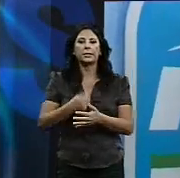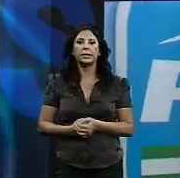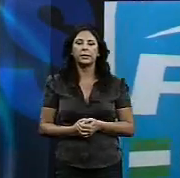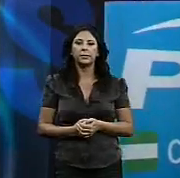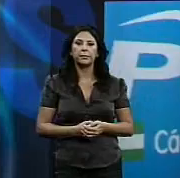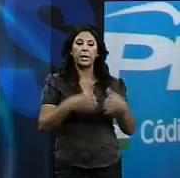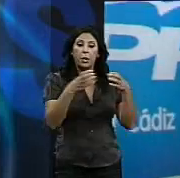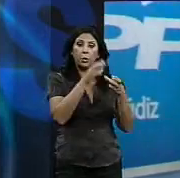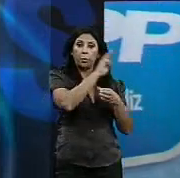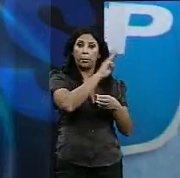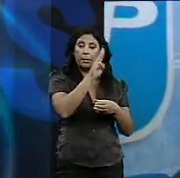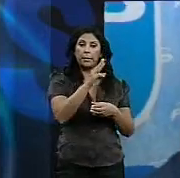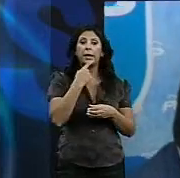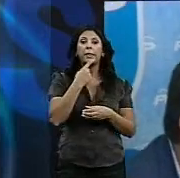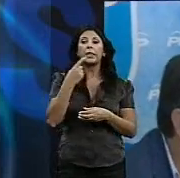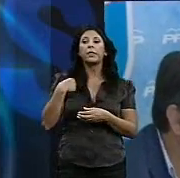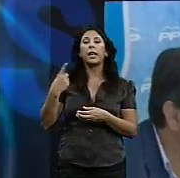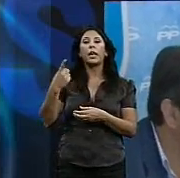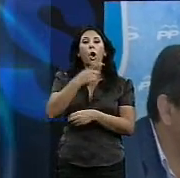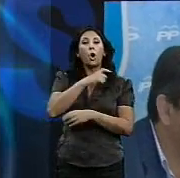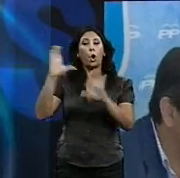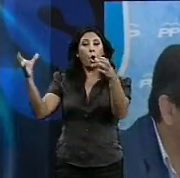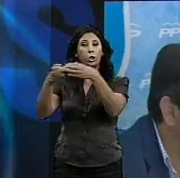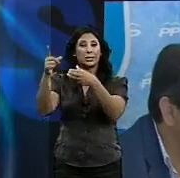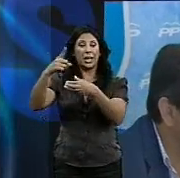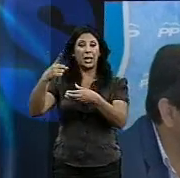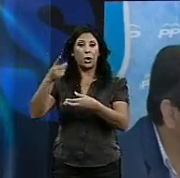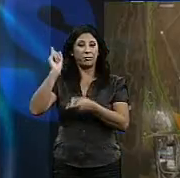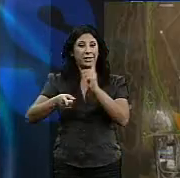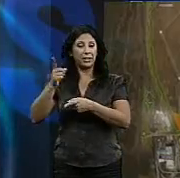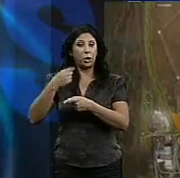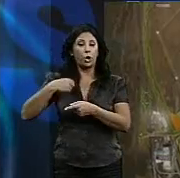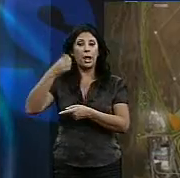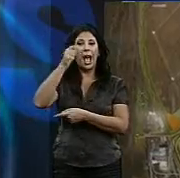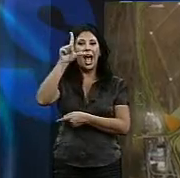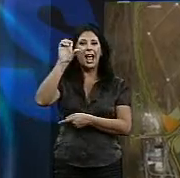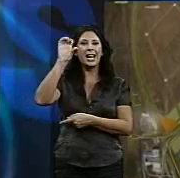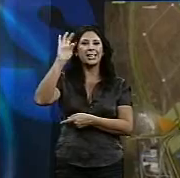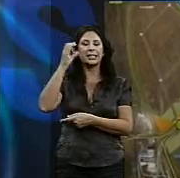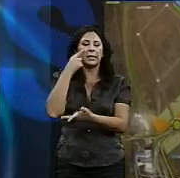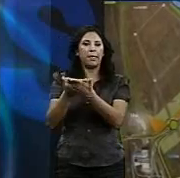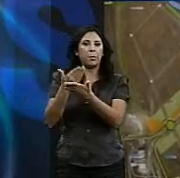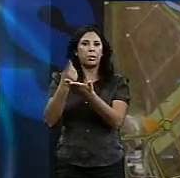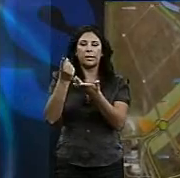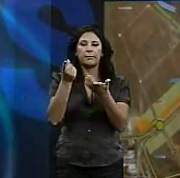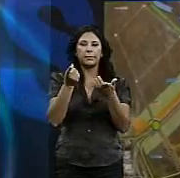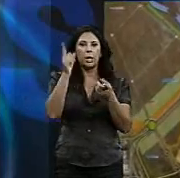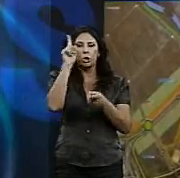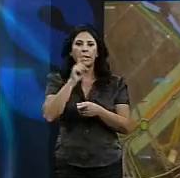Popular, el Consejo Rector de las aletas es un ejemplo de ineficacia e imprevisión, a pesar de conocer los procesos judiciales abiertos contra el